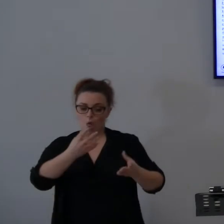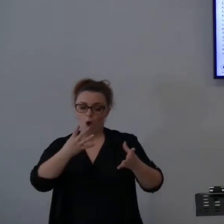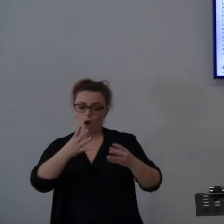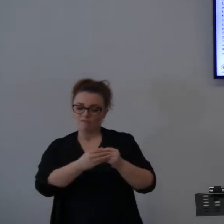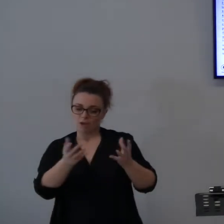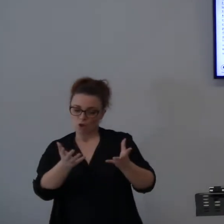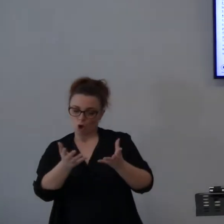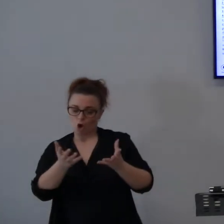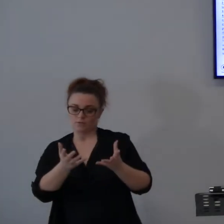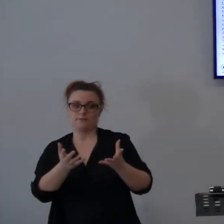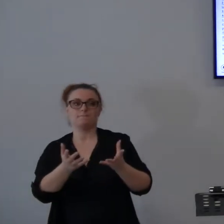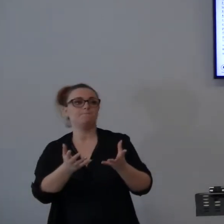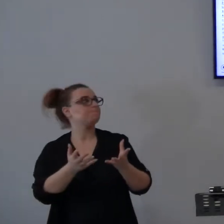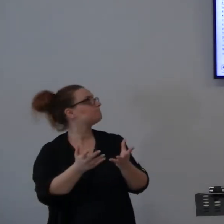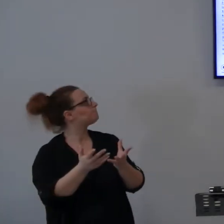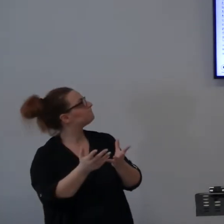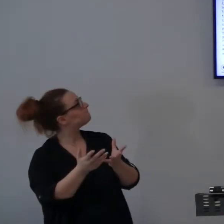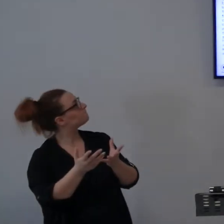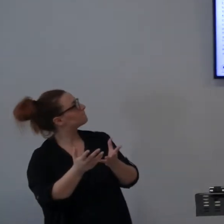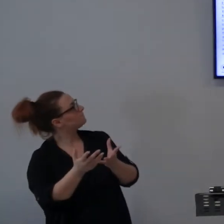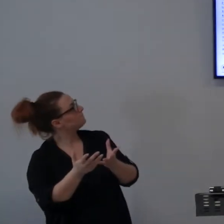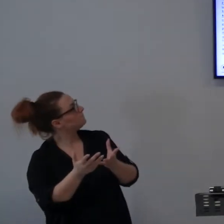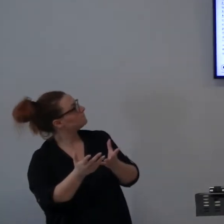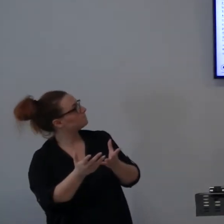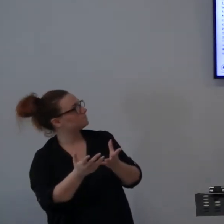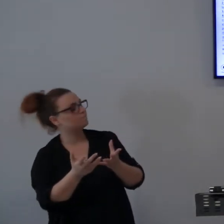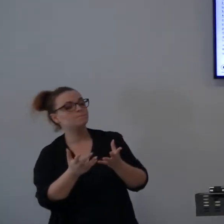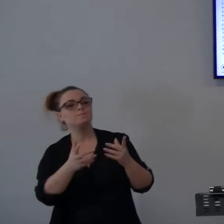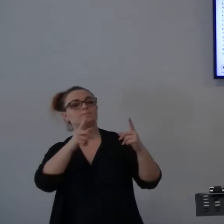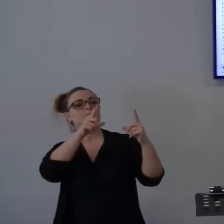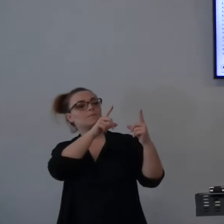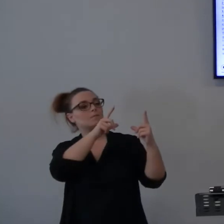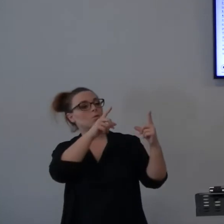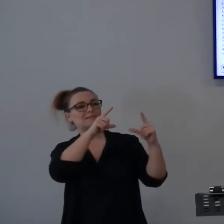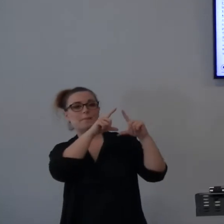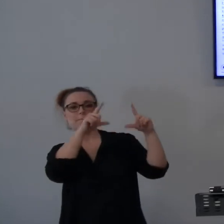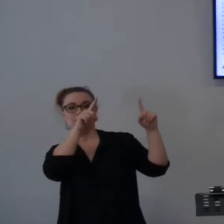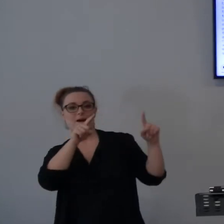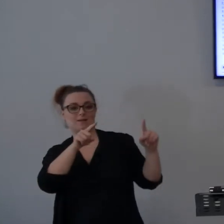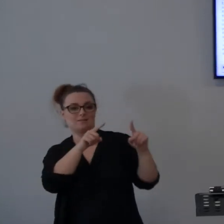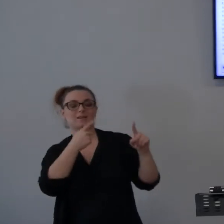mancati proprio in questa questione di riconoscere Lui come l'unico Dio.